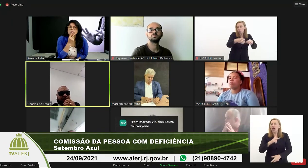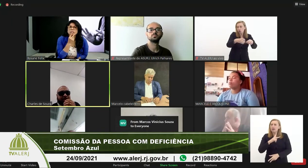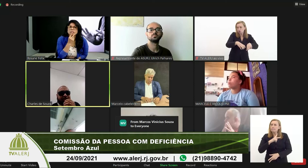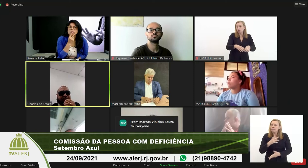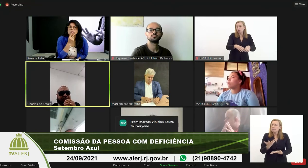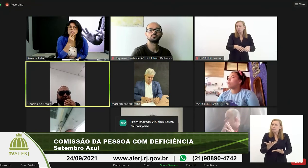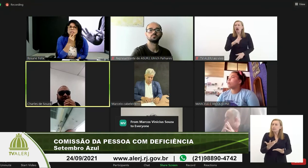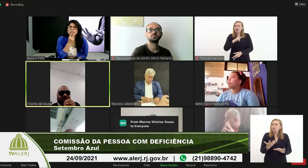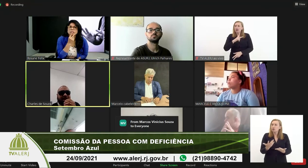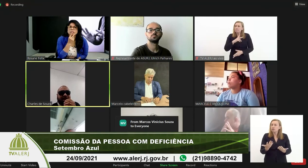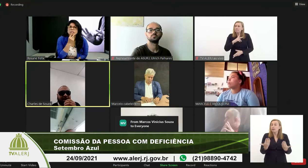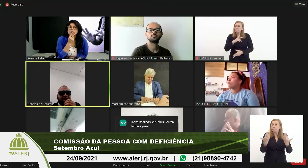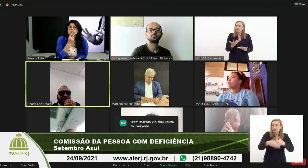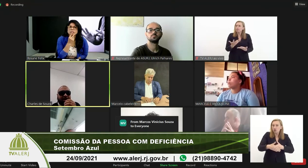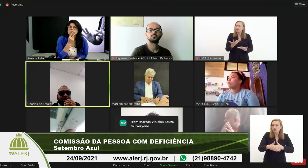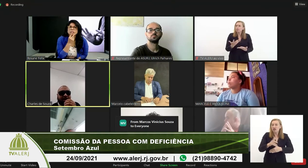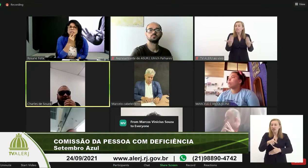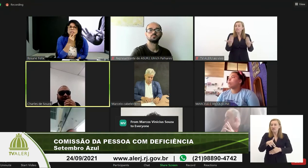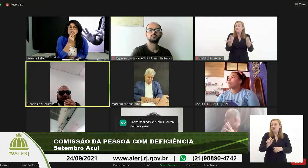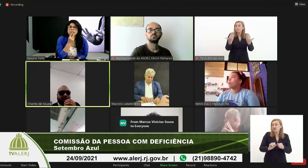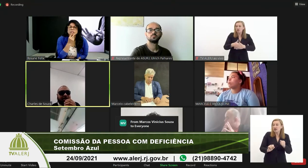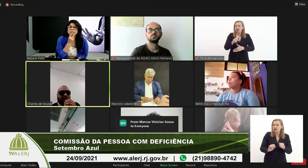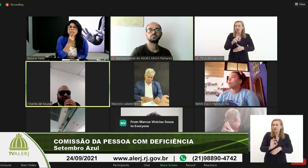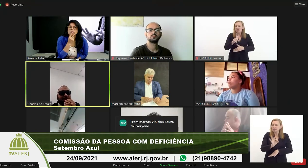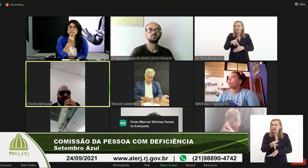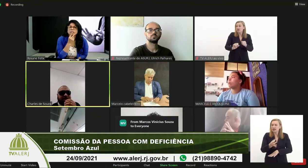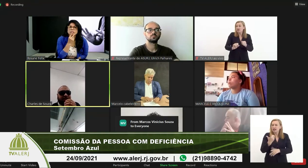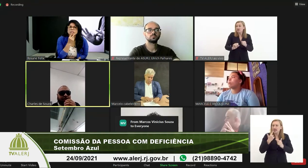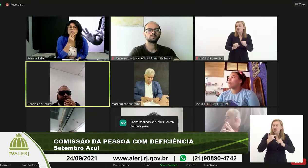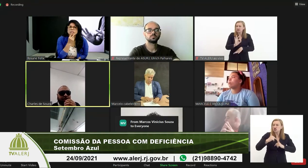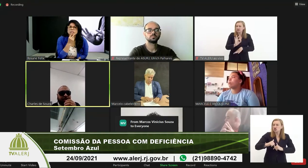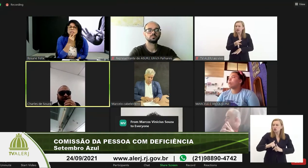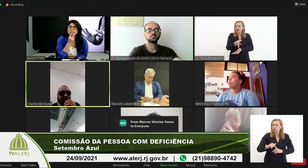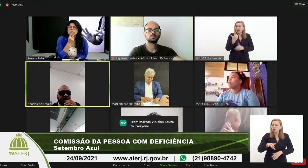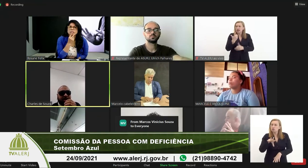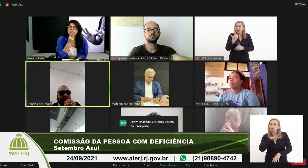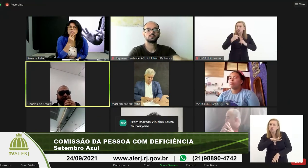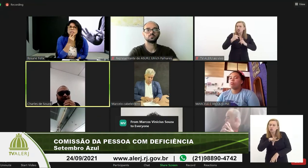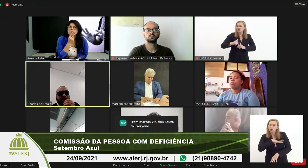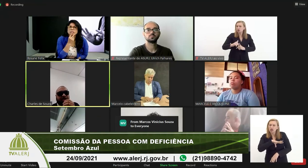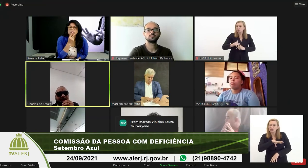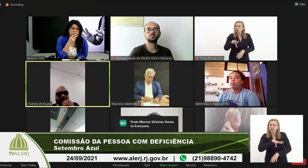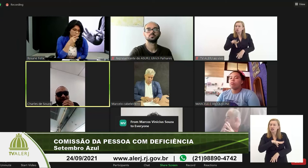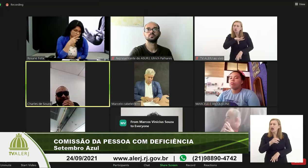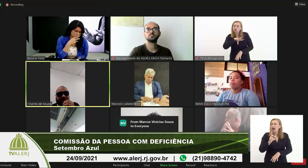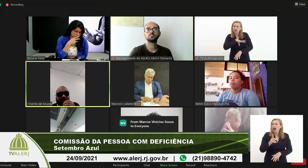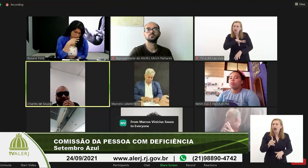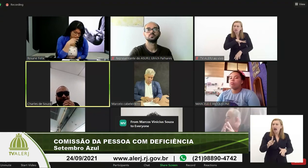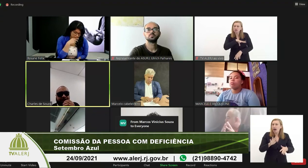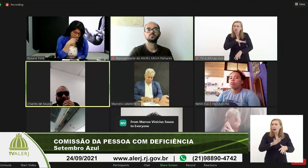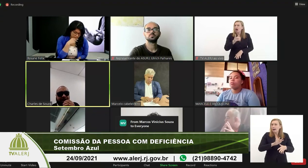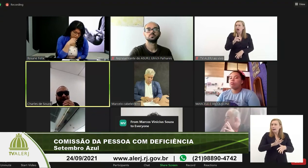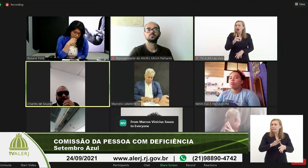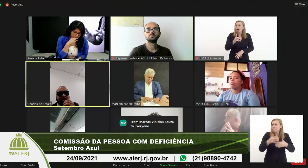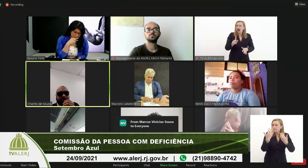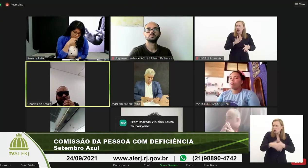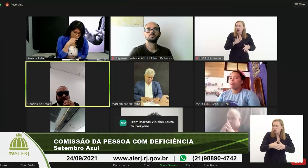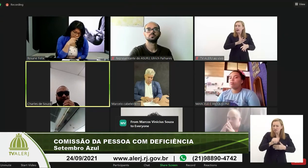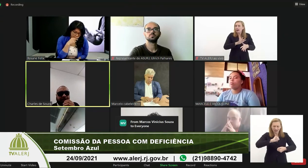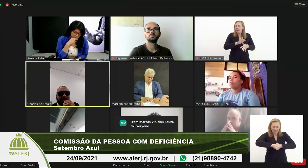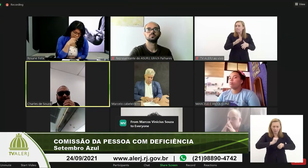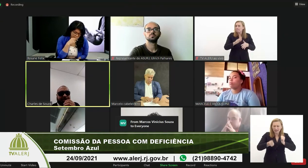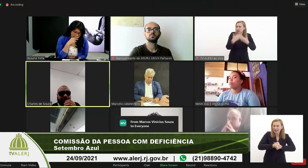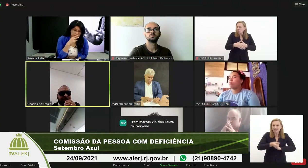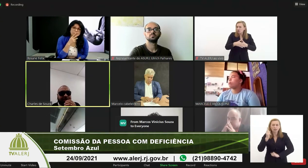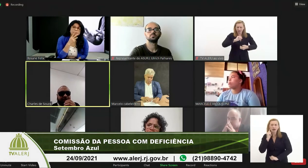é totalmente feita para quem é de língua nativa ou português a prova não é adaptada para a pessoa surda